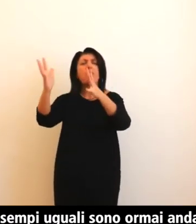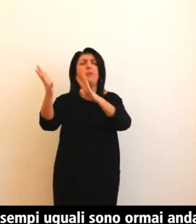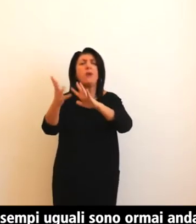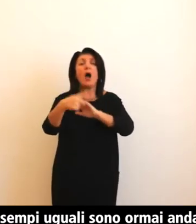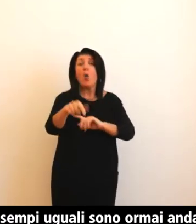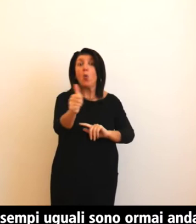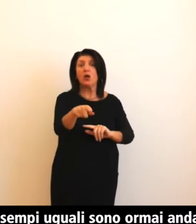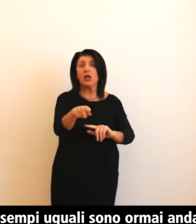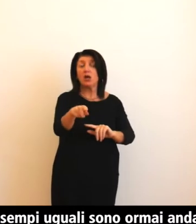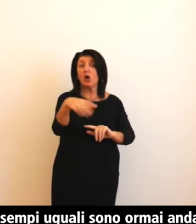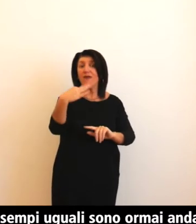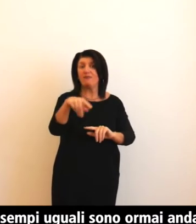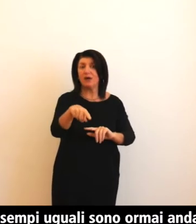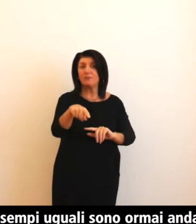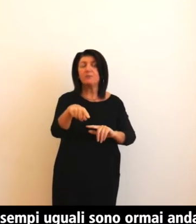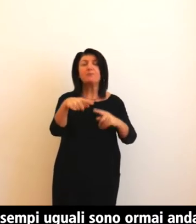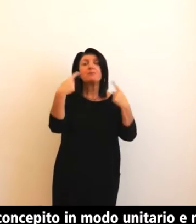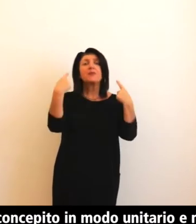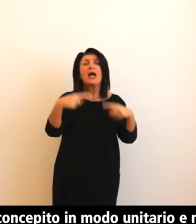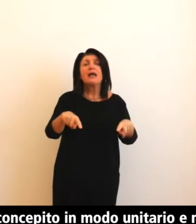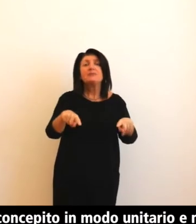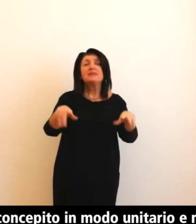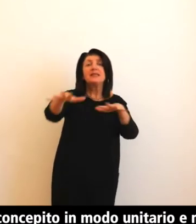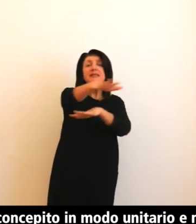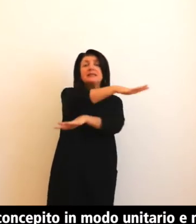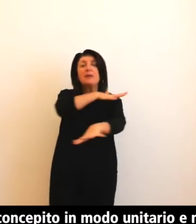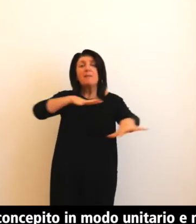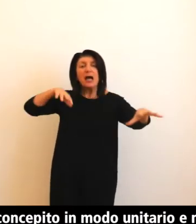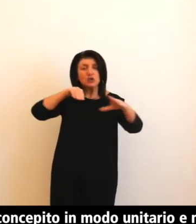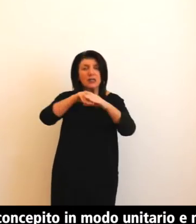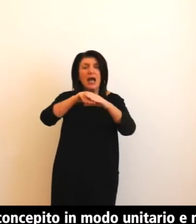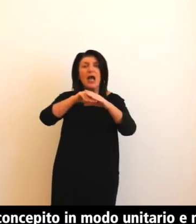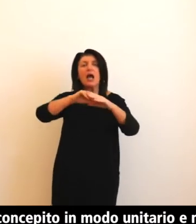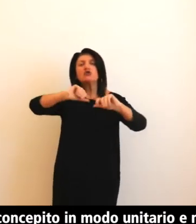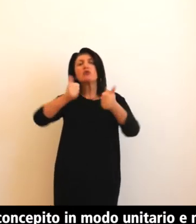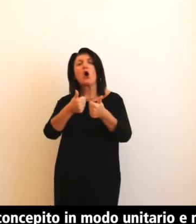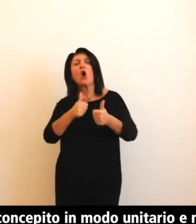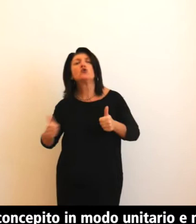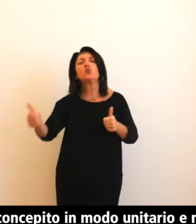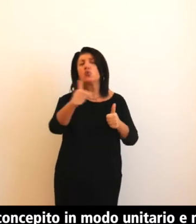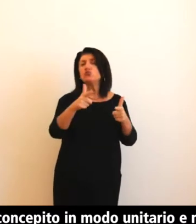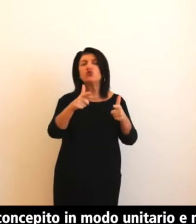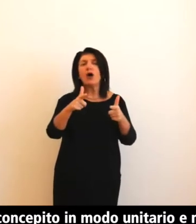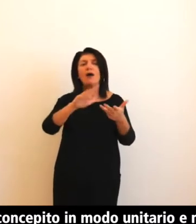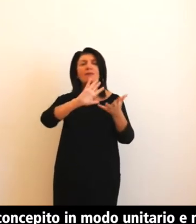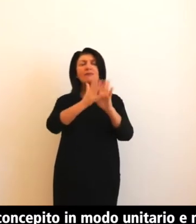Lo spazio non è più concepito in modo unitario e mistico ma umano e razionale di cui la